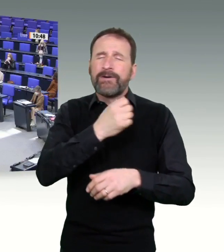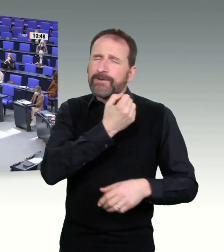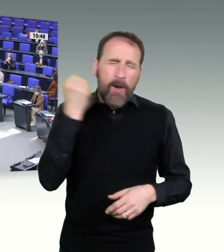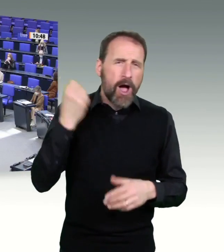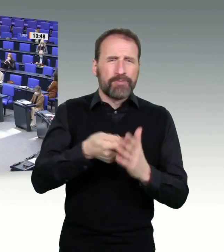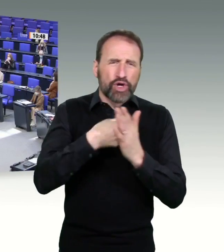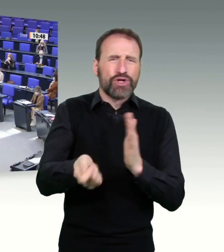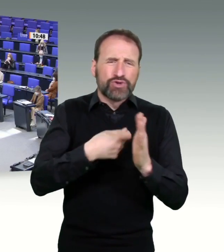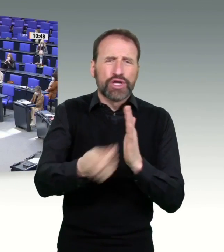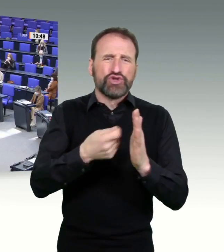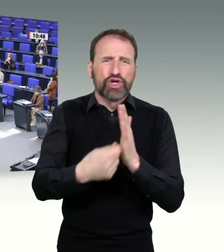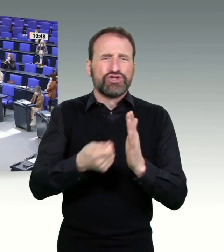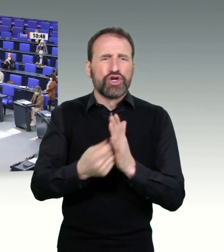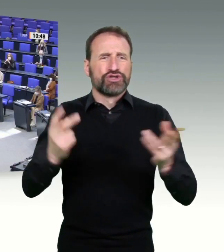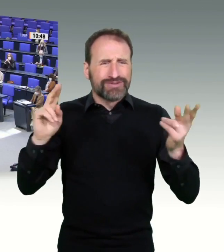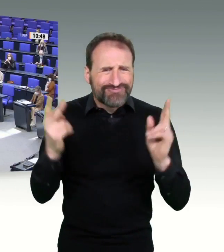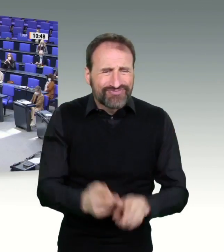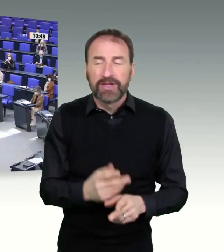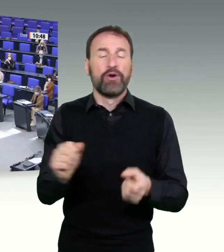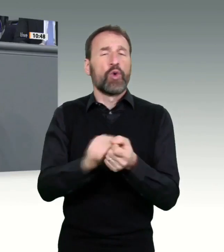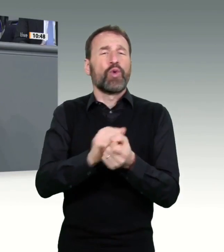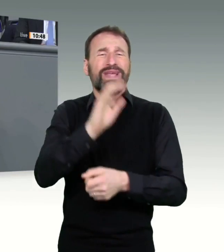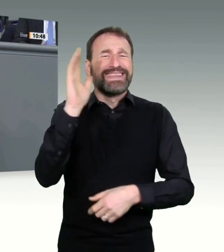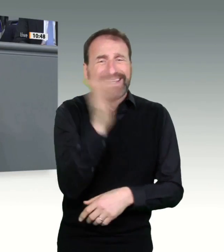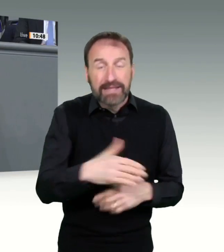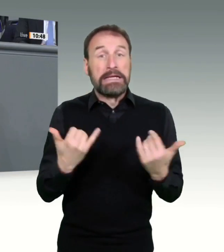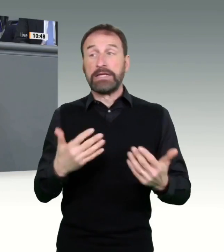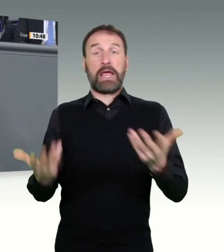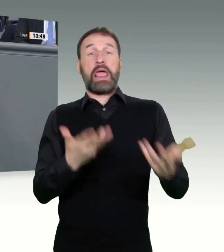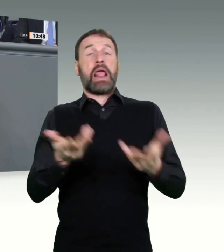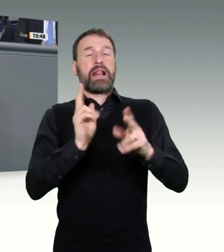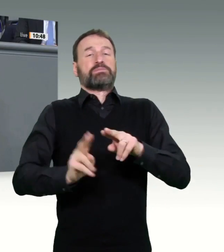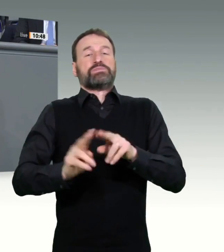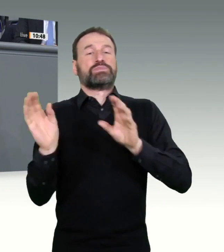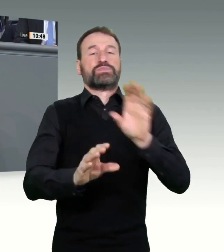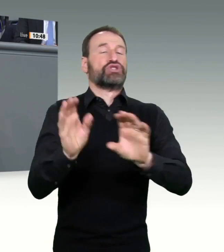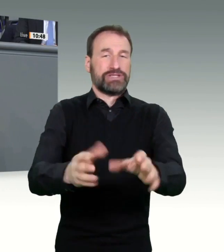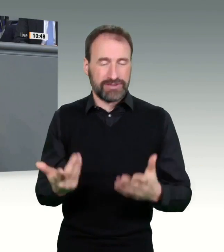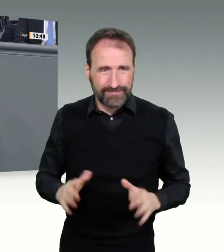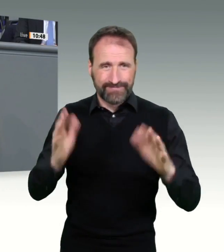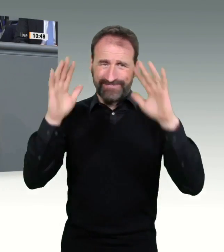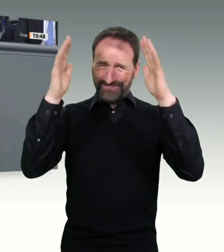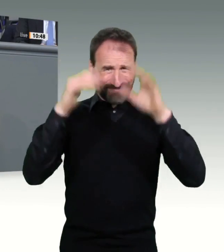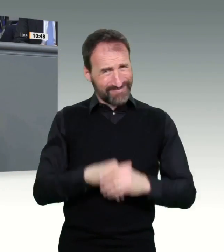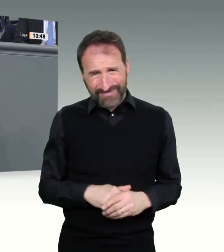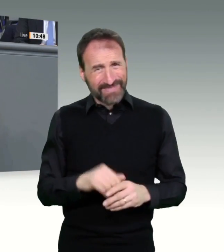Die FDP hat dazu beigetragen, eine Stimmung zu schaffen, die öffentliche Behörden und Einrichtungen als